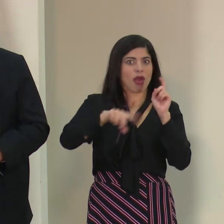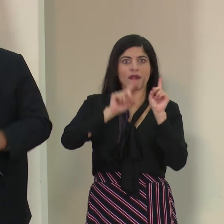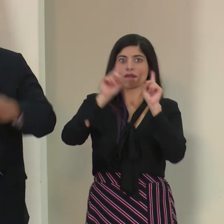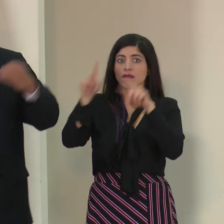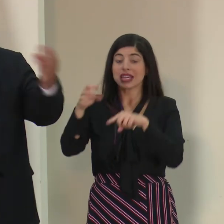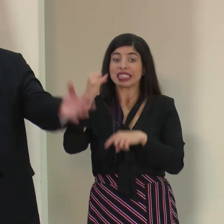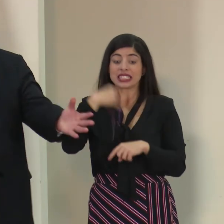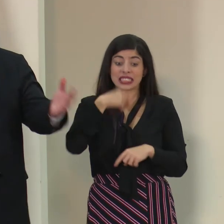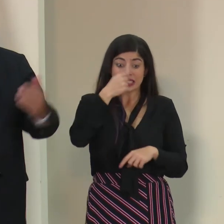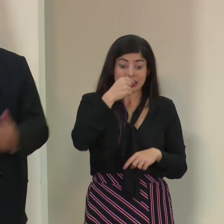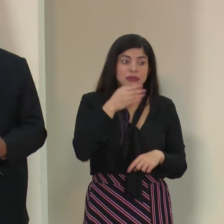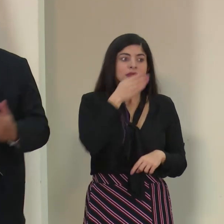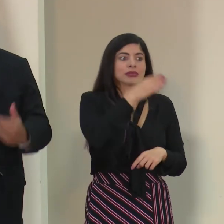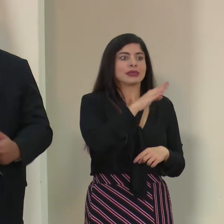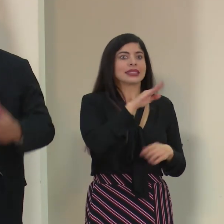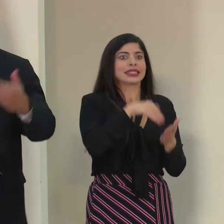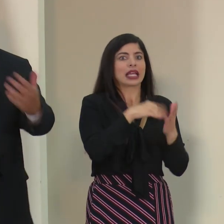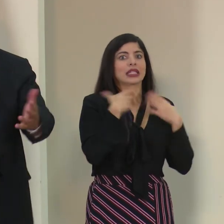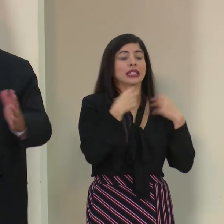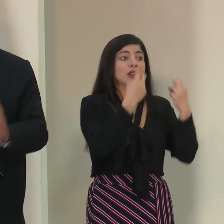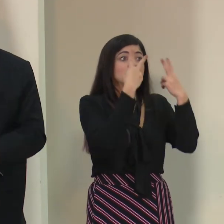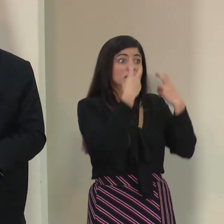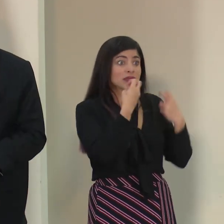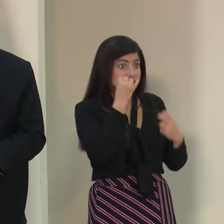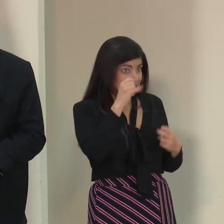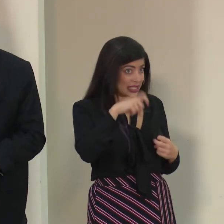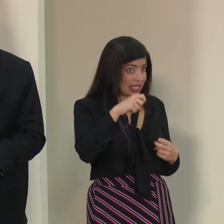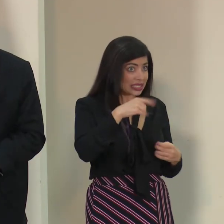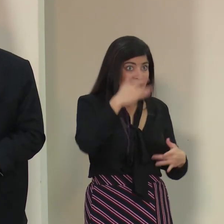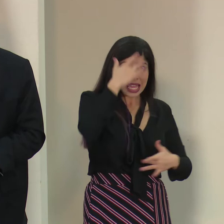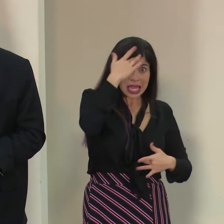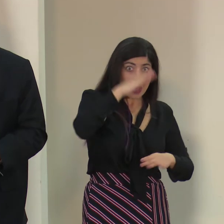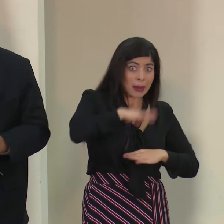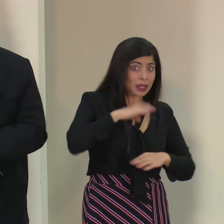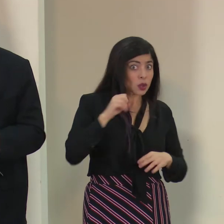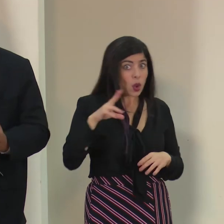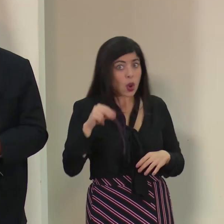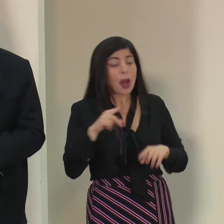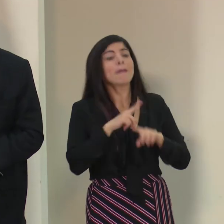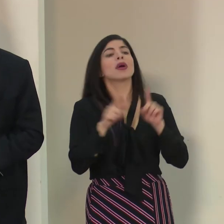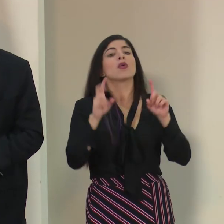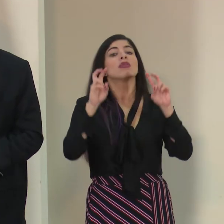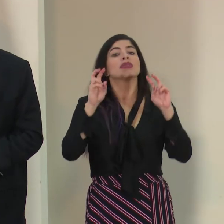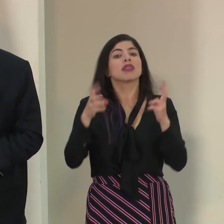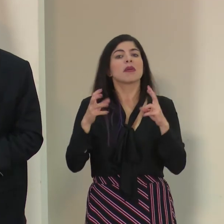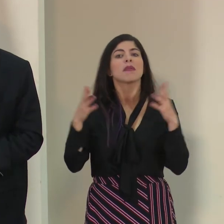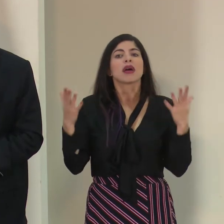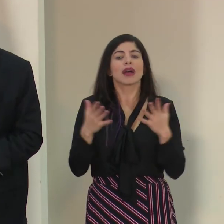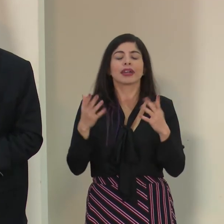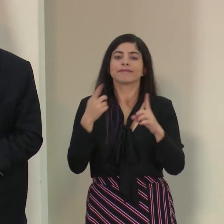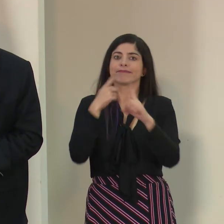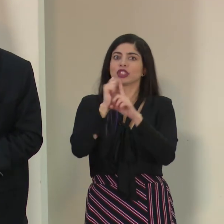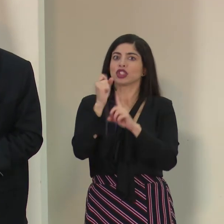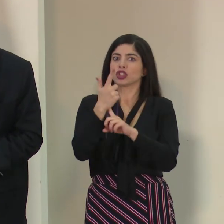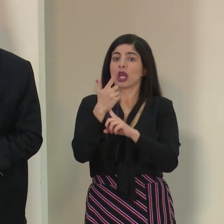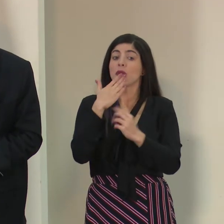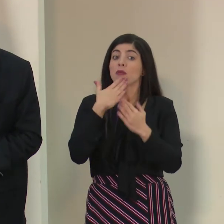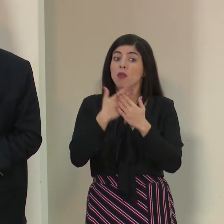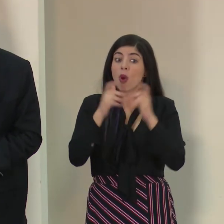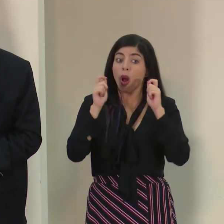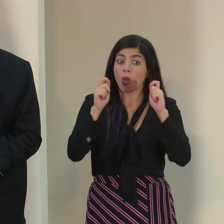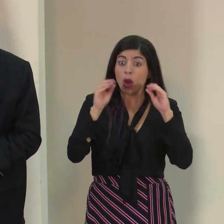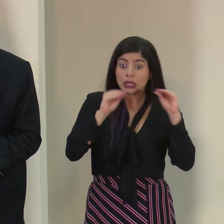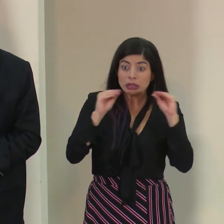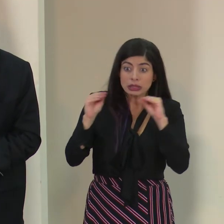si estamos resfriados vamos a un centro de salud para que nos valoren y vean si es necesario estar incapacitados. Pero es un asunto social, es un asunto que con educación se puede